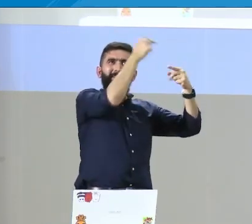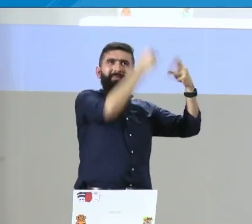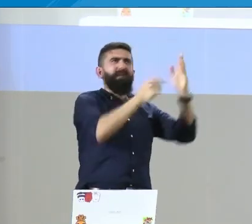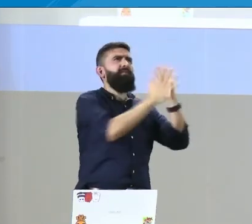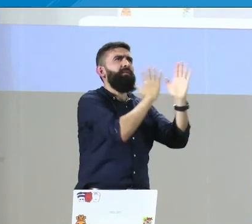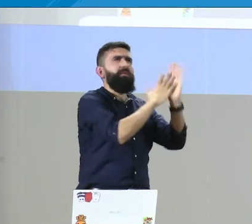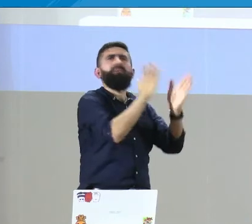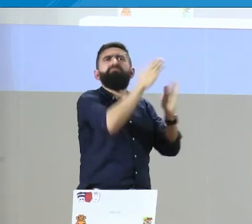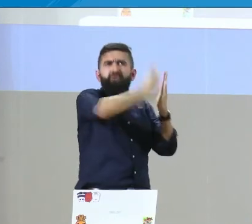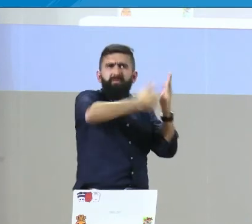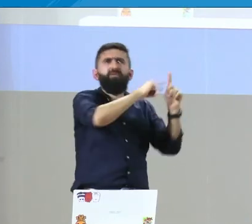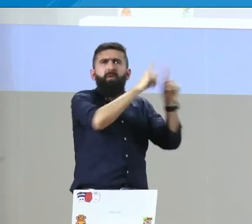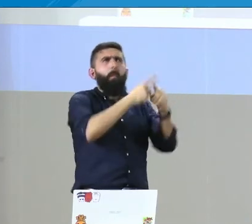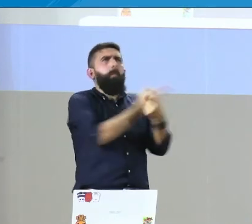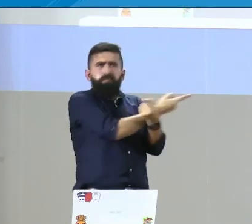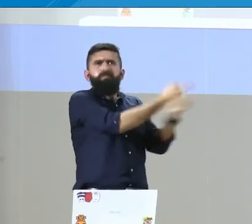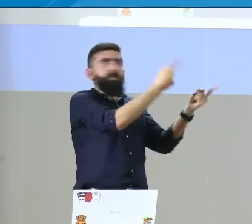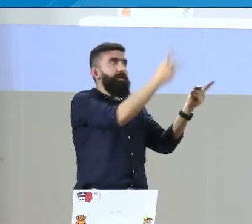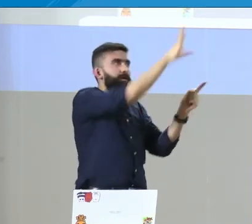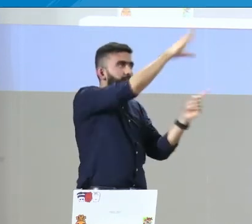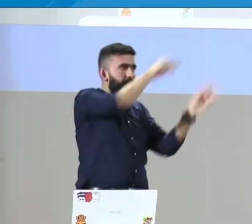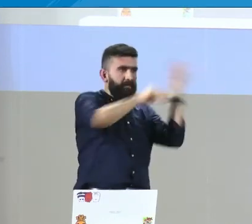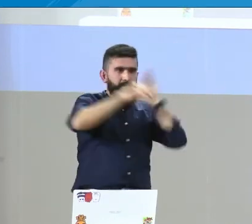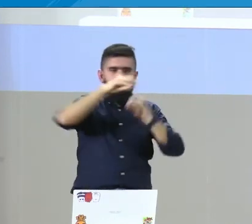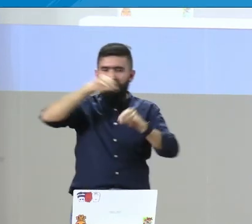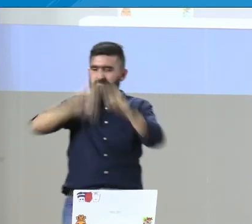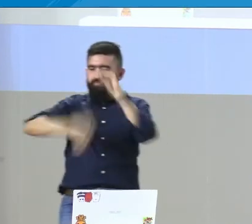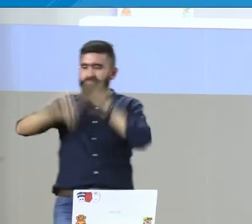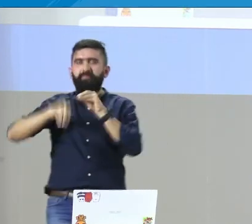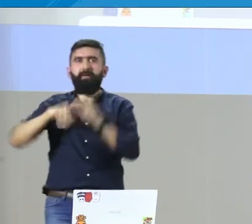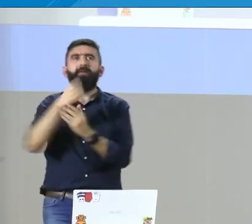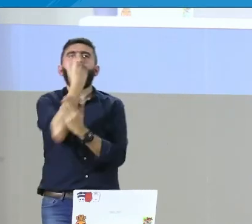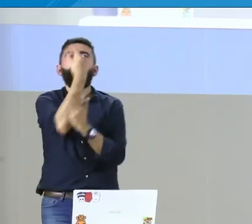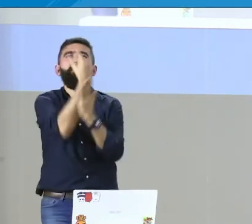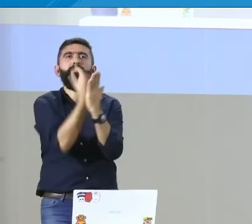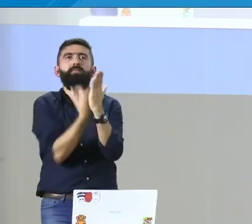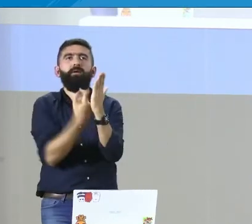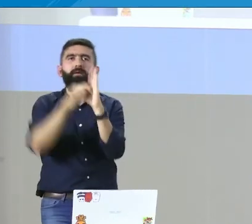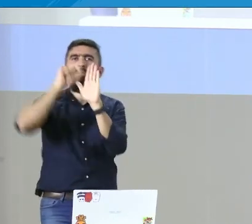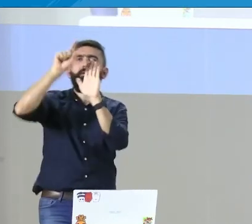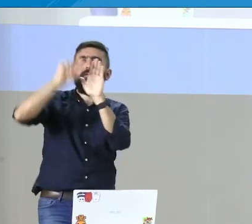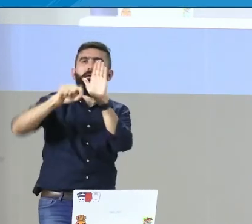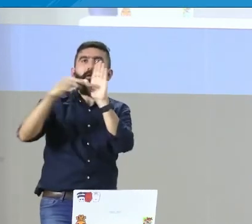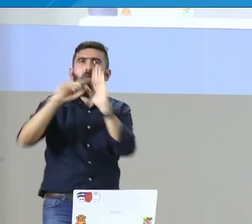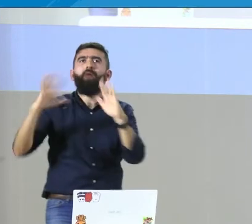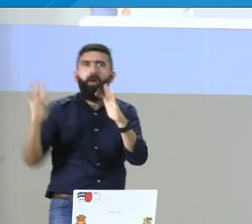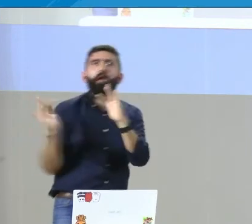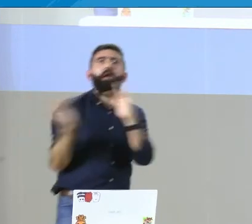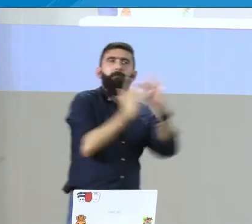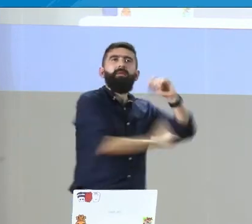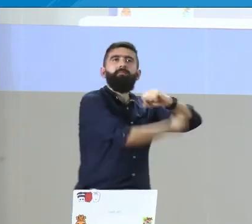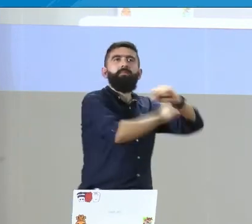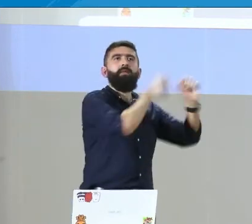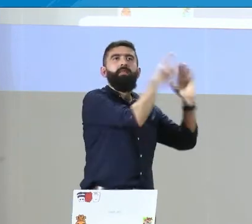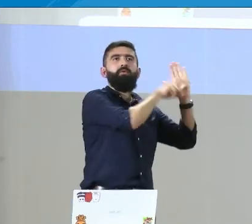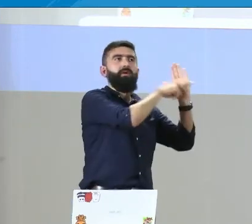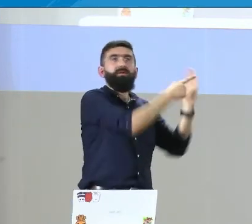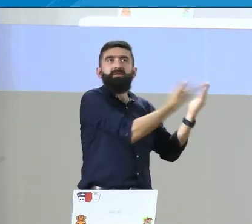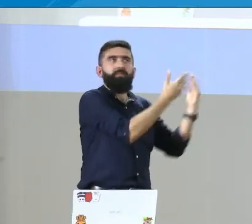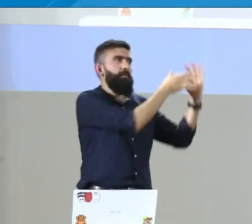Entonces, anteriormente habíamos hablado del marco teórico y los diferentes referentes que tenemos, entonces a partir de eso vamos a generar la encuesta